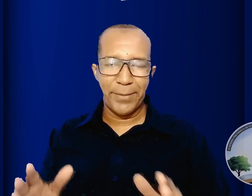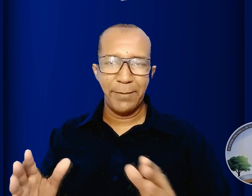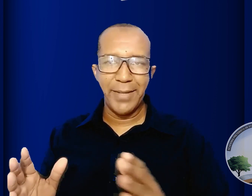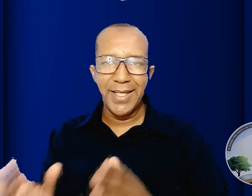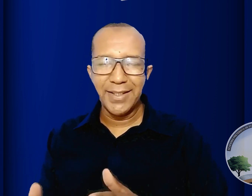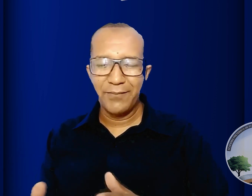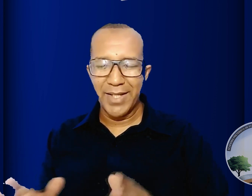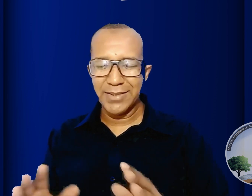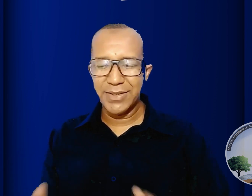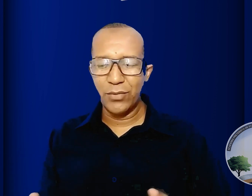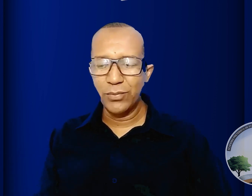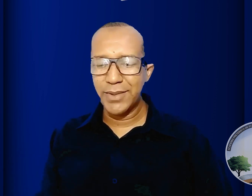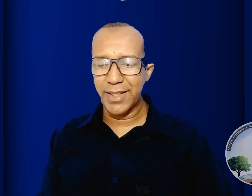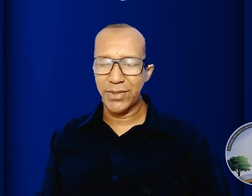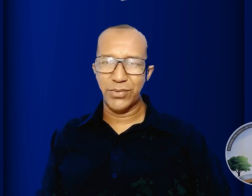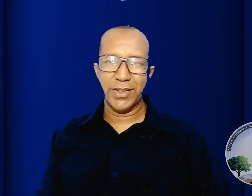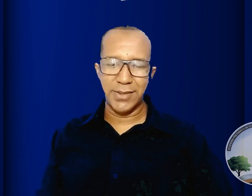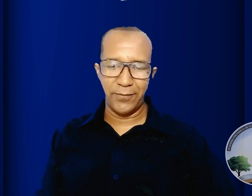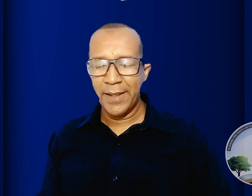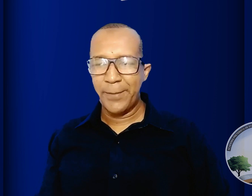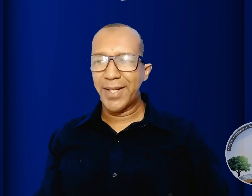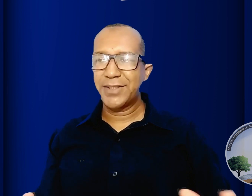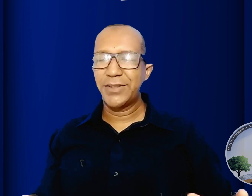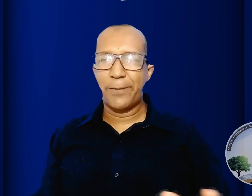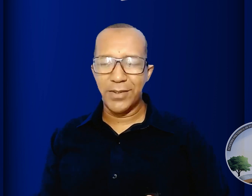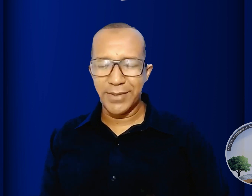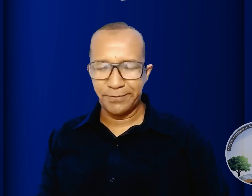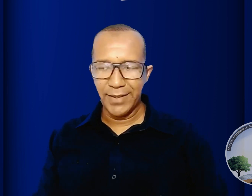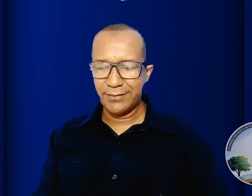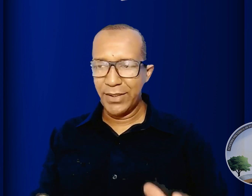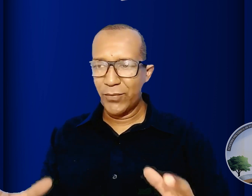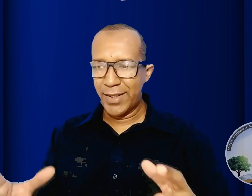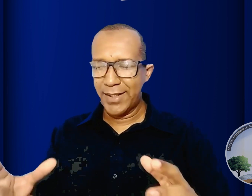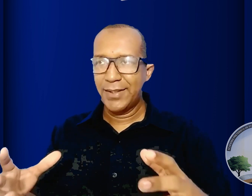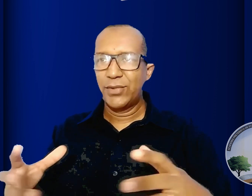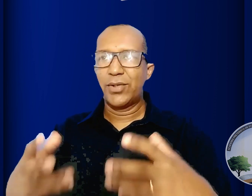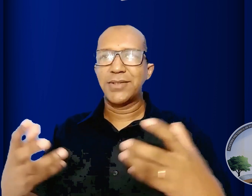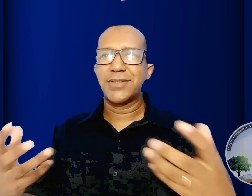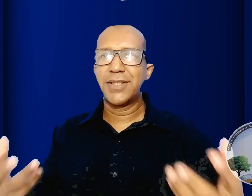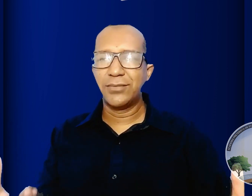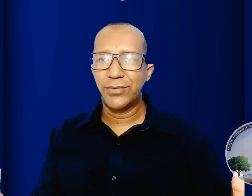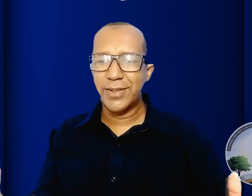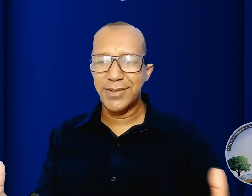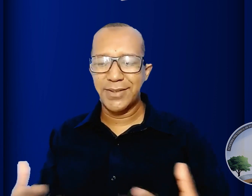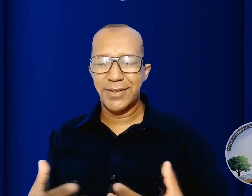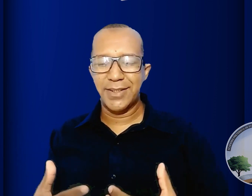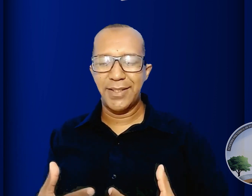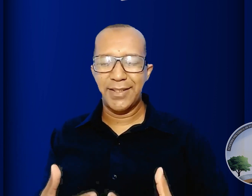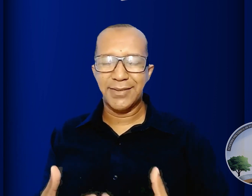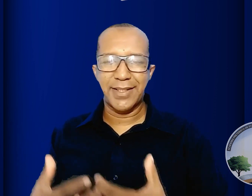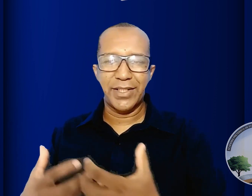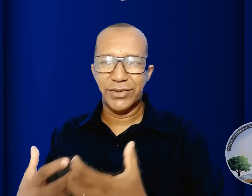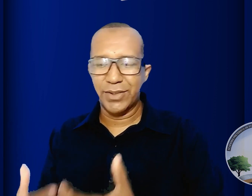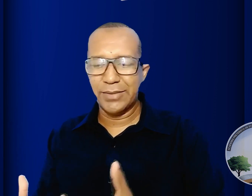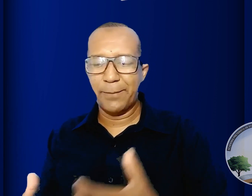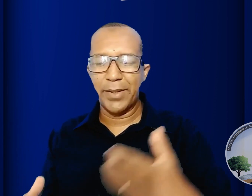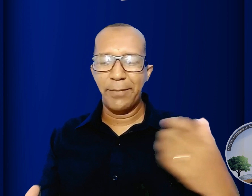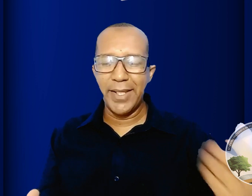primeira e a segunda ressurreição para que a gente possa ter uma noção do que seja essa questão da primeira